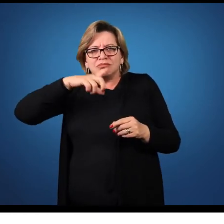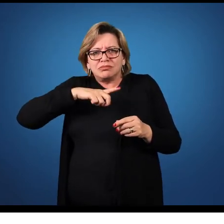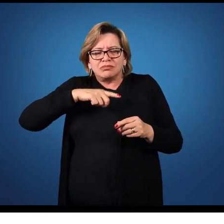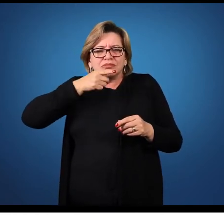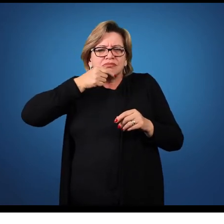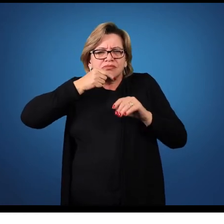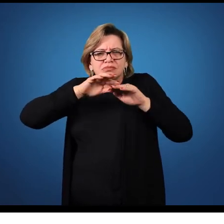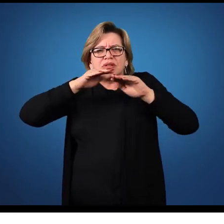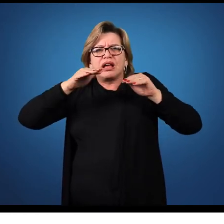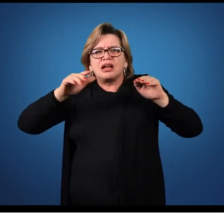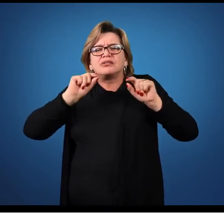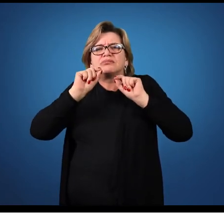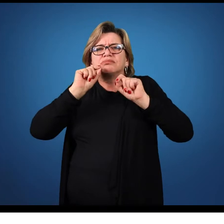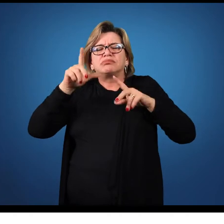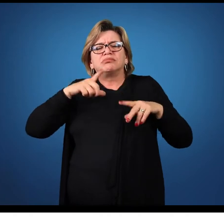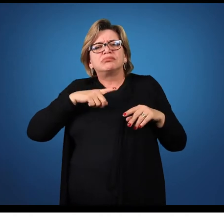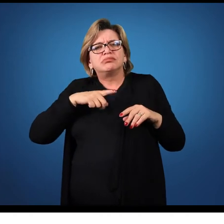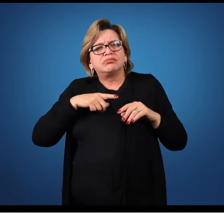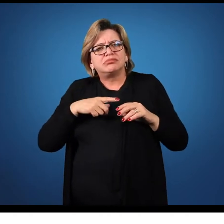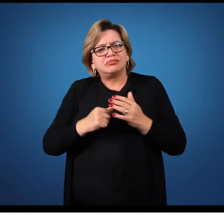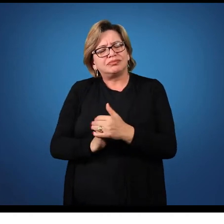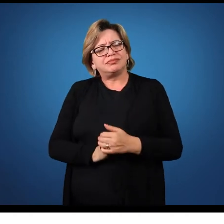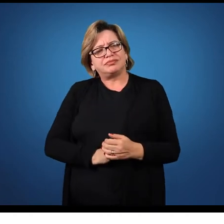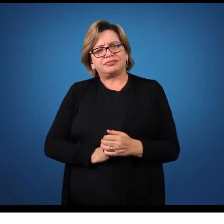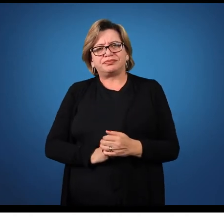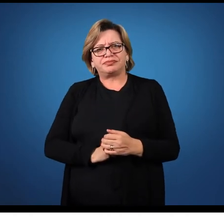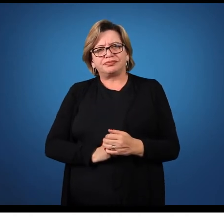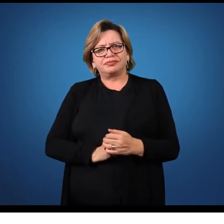mar. Quais são os elementos presentes?